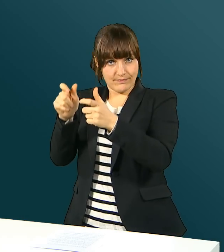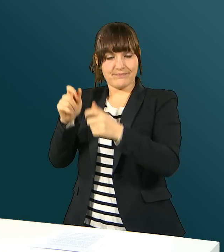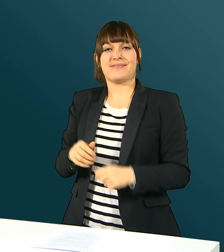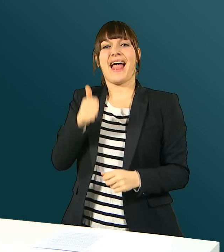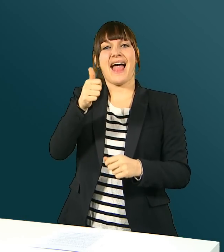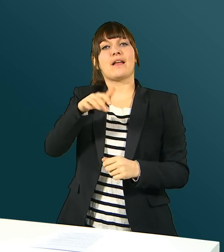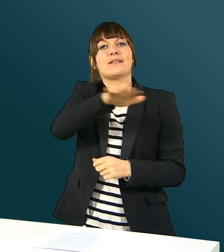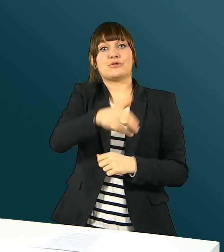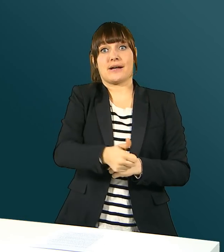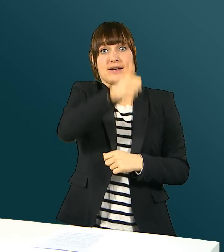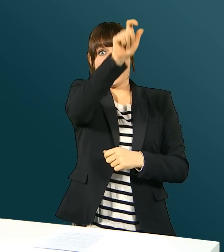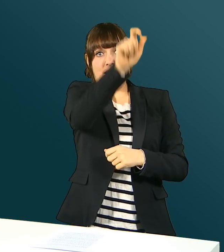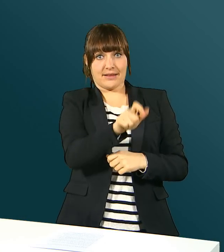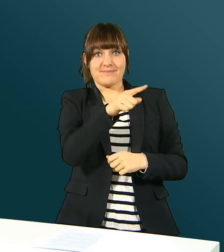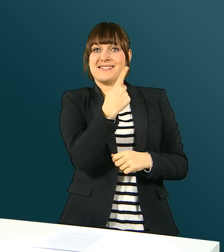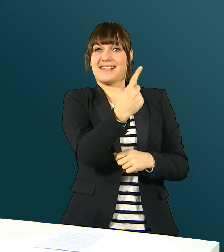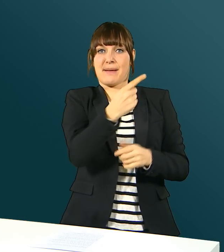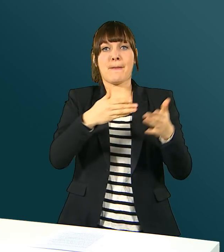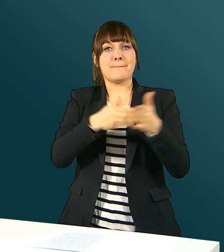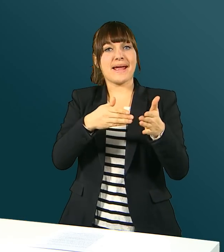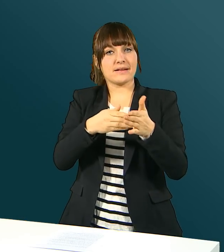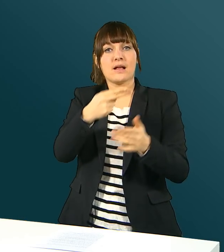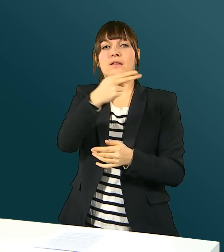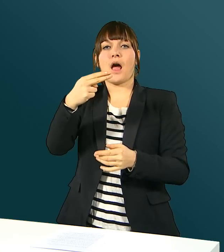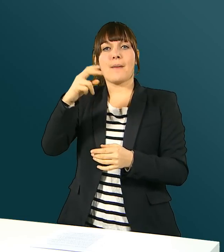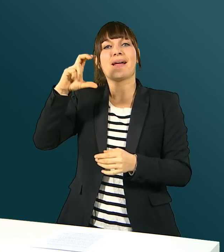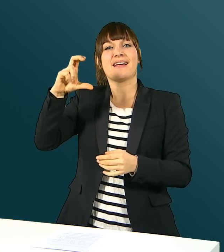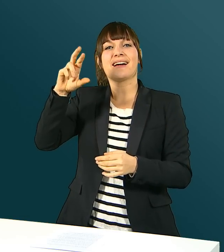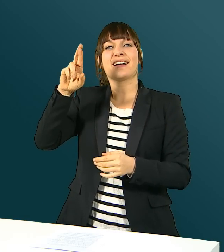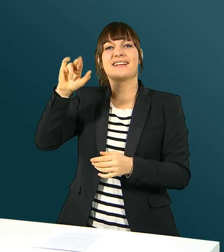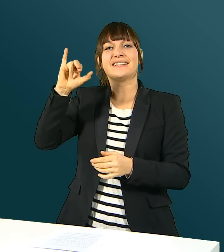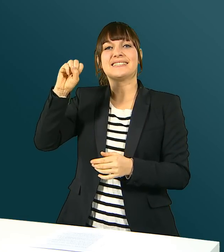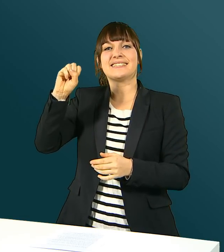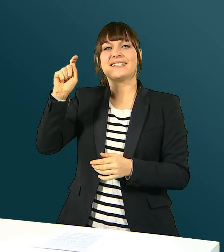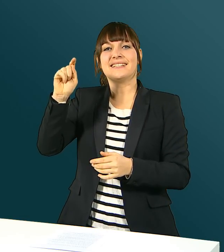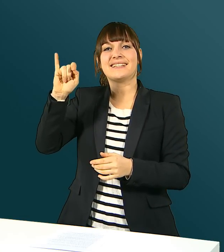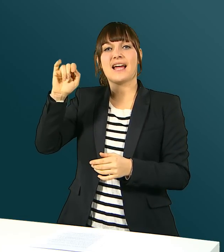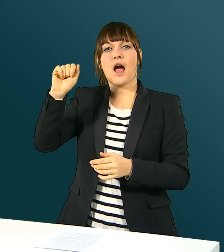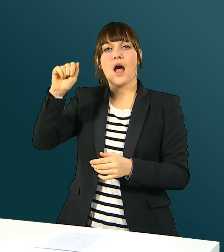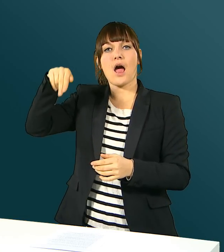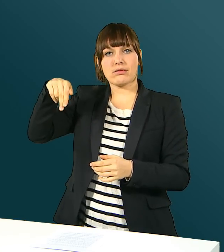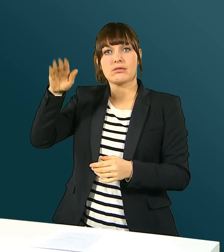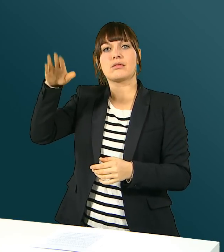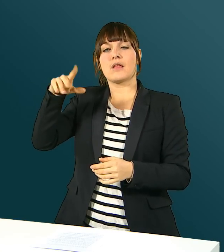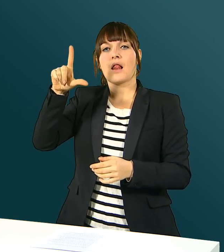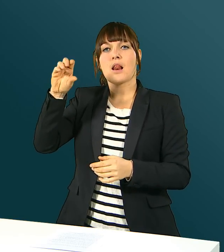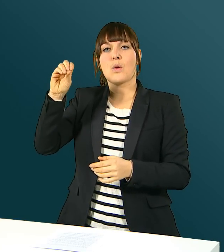Der Nationalrat Christian Lohr, der selber behindert ist, möchte ein gerechtes System für